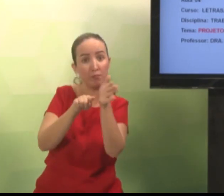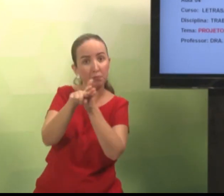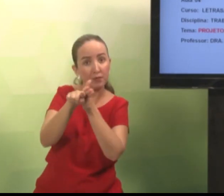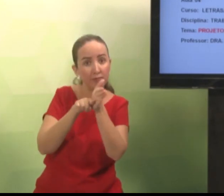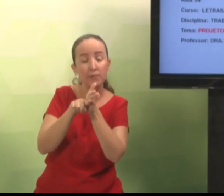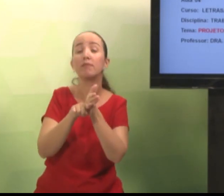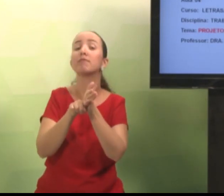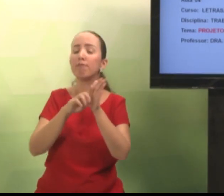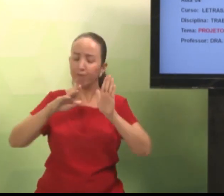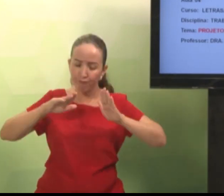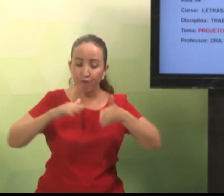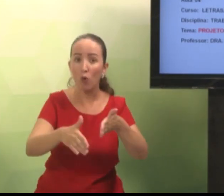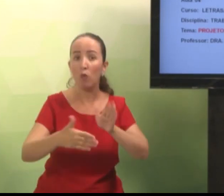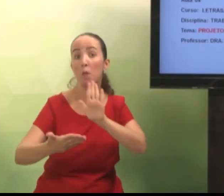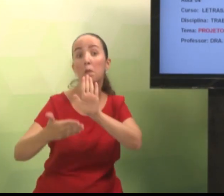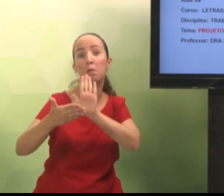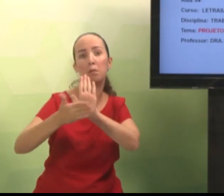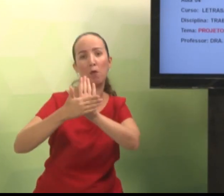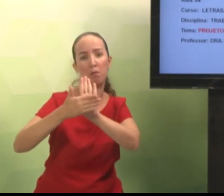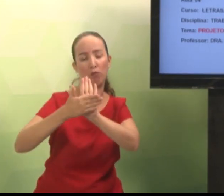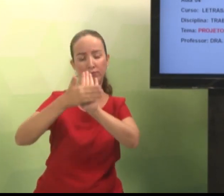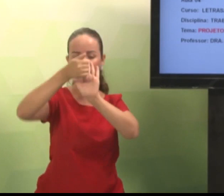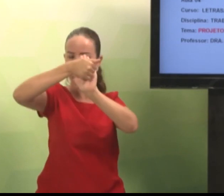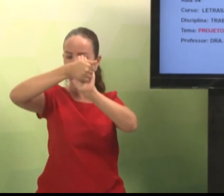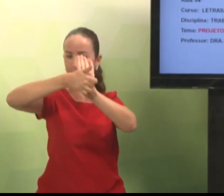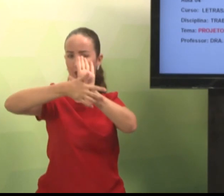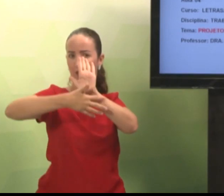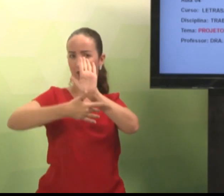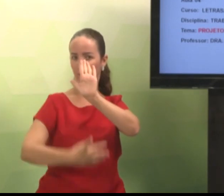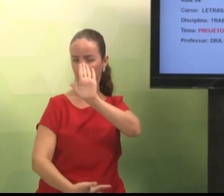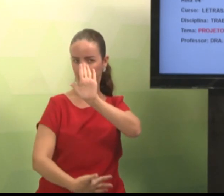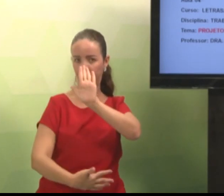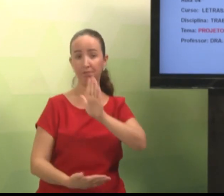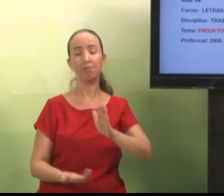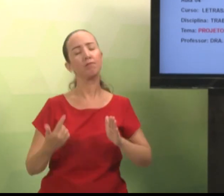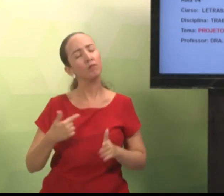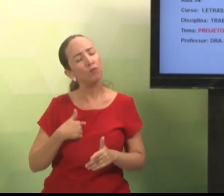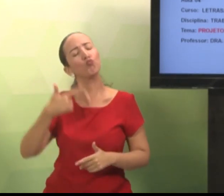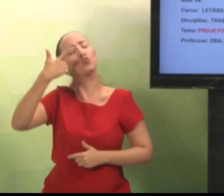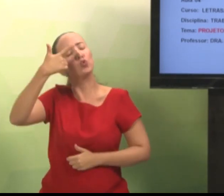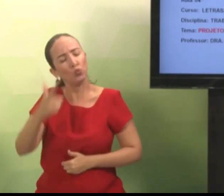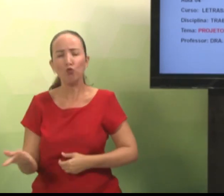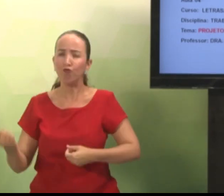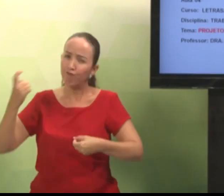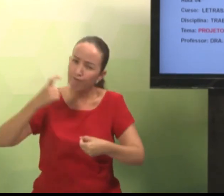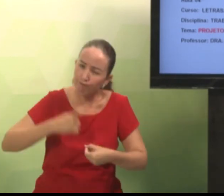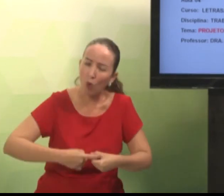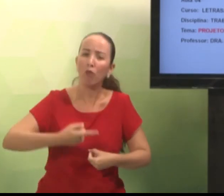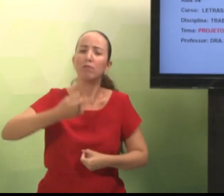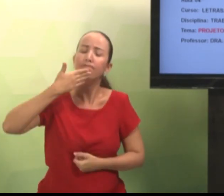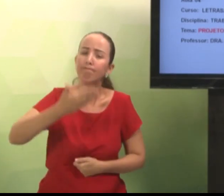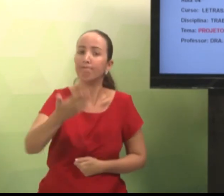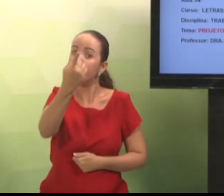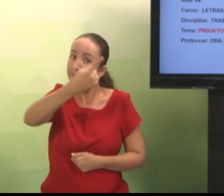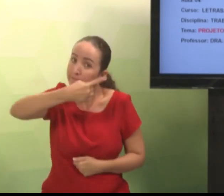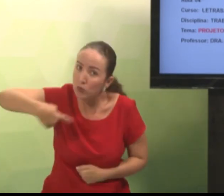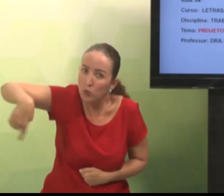Organização do Projeto de Pesquisa. Vamos explicar sobre isso. Então, novamente, falo com vocês,